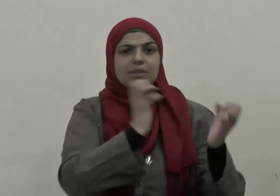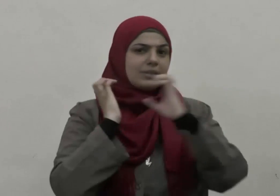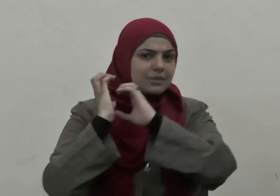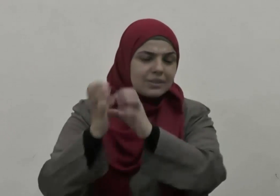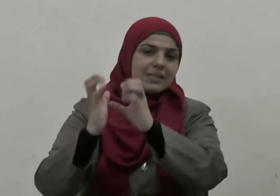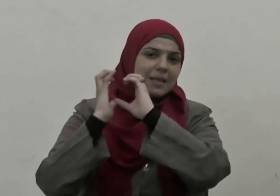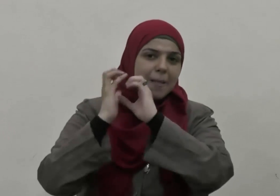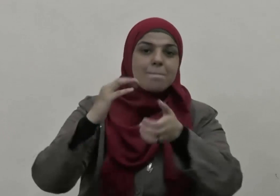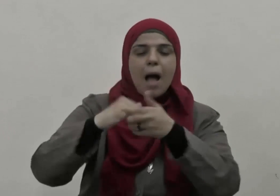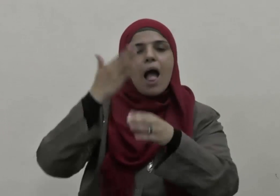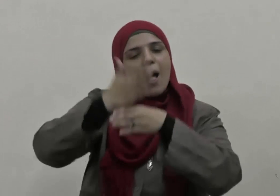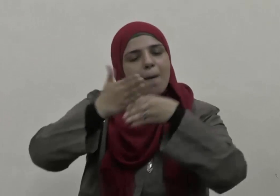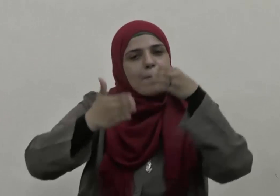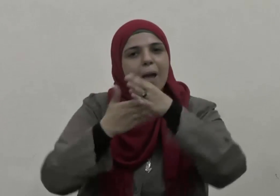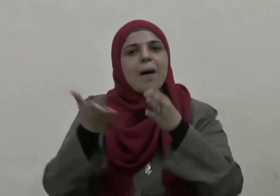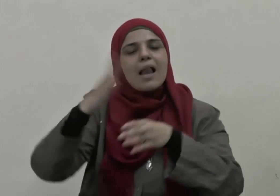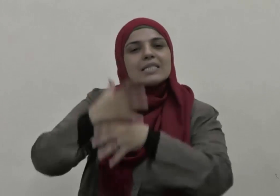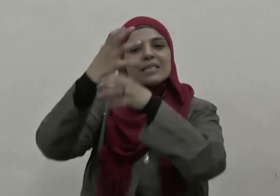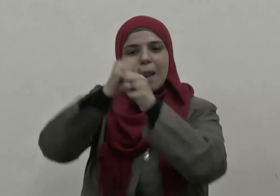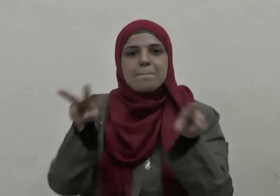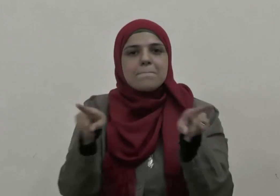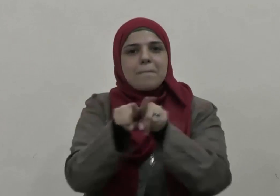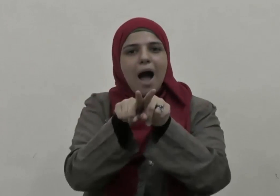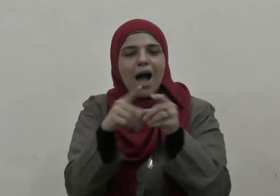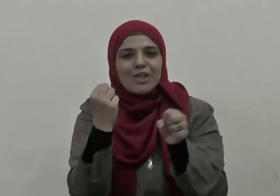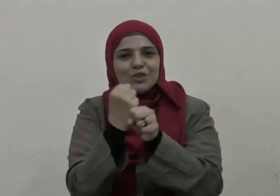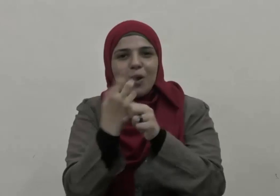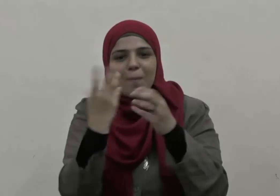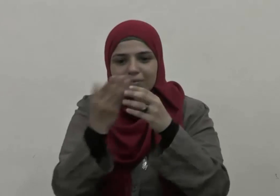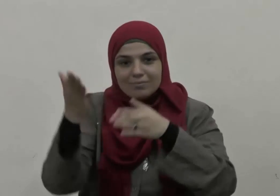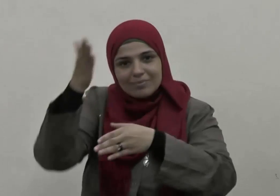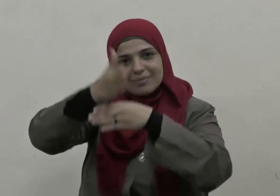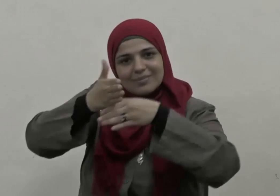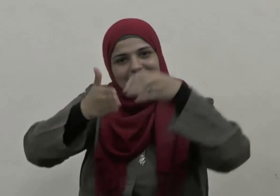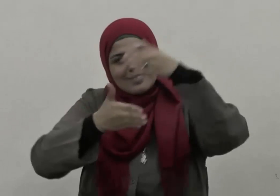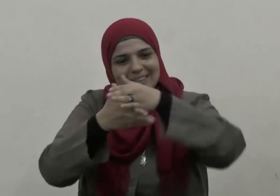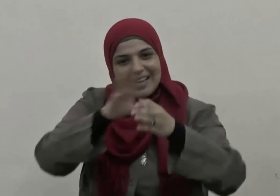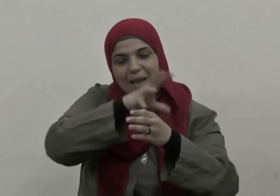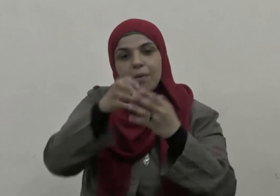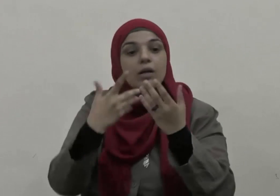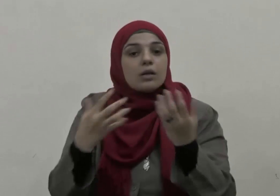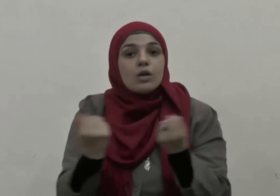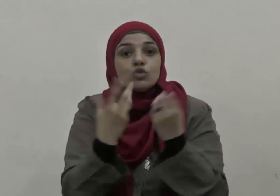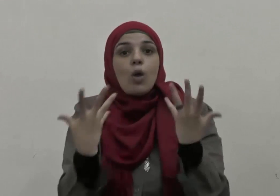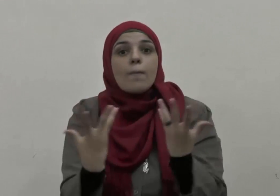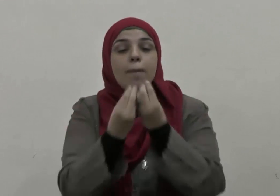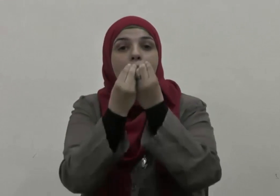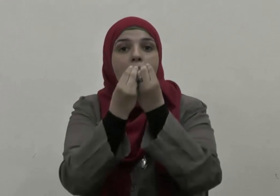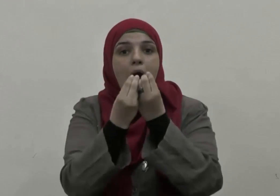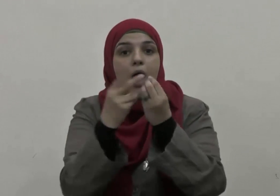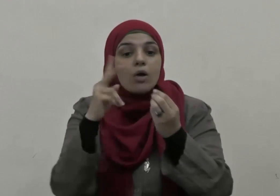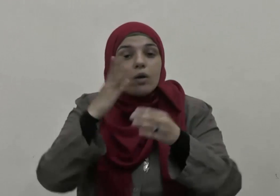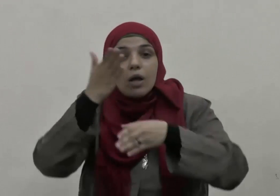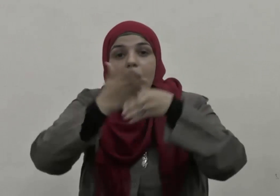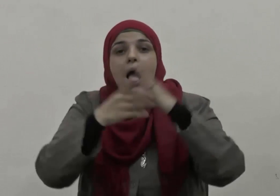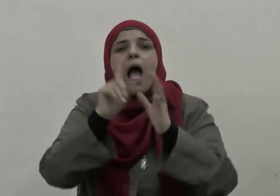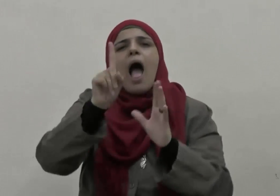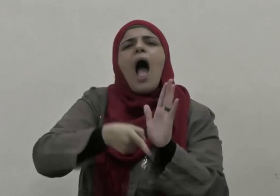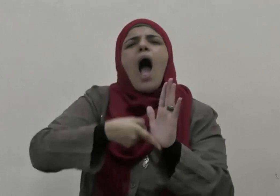وإبراهيم عليه السلام يبني فشيد معا أول